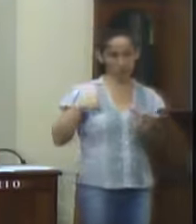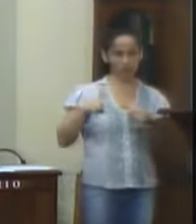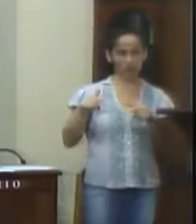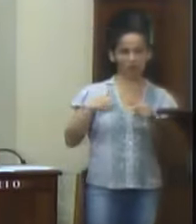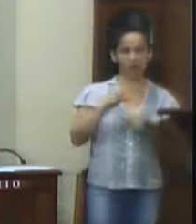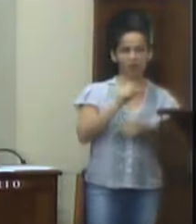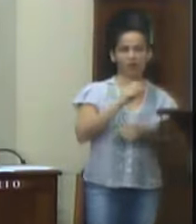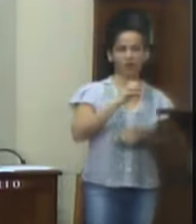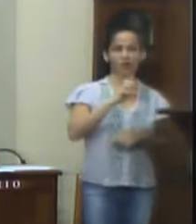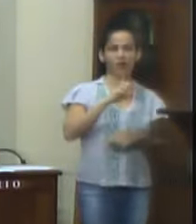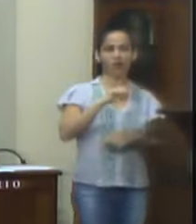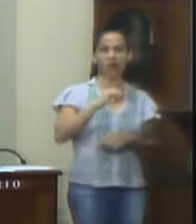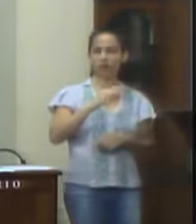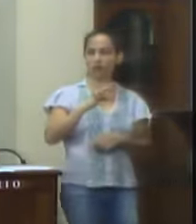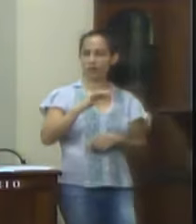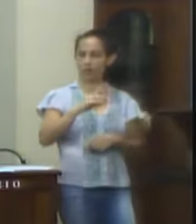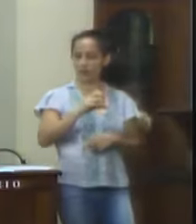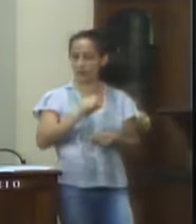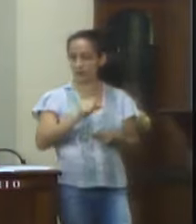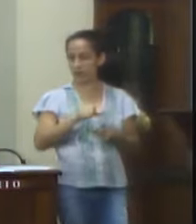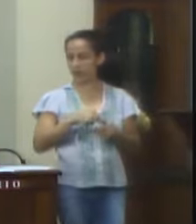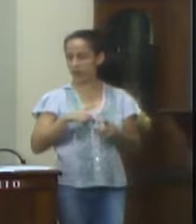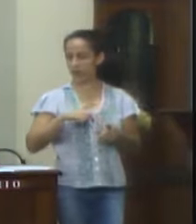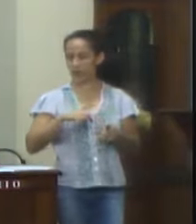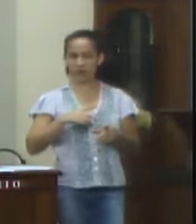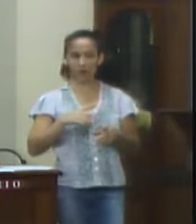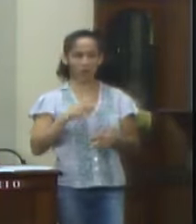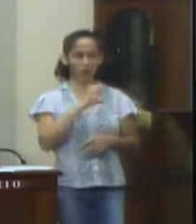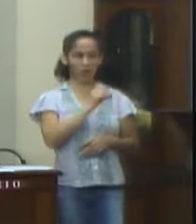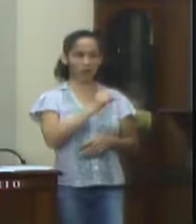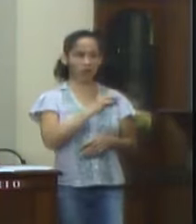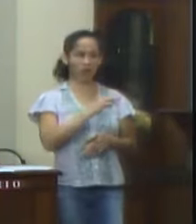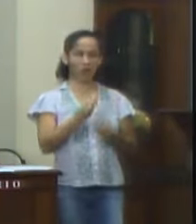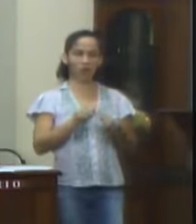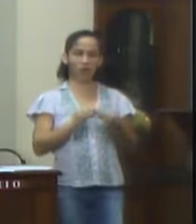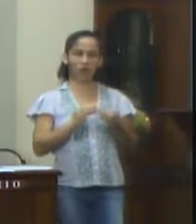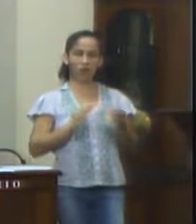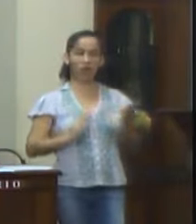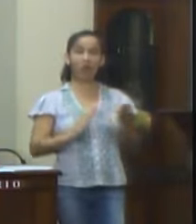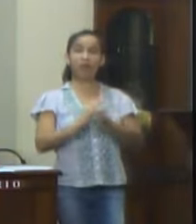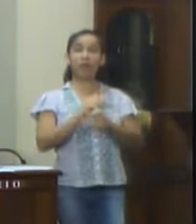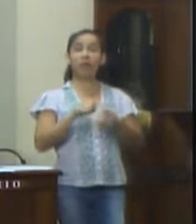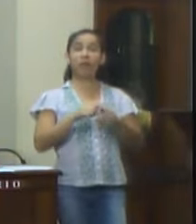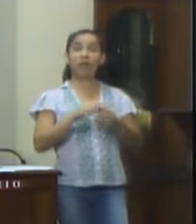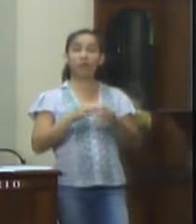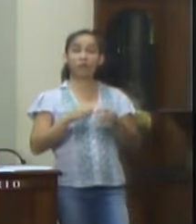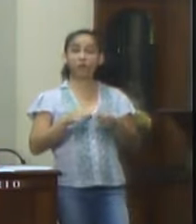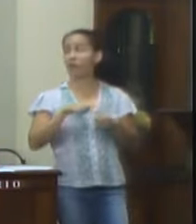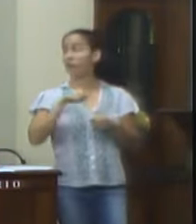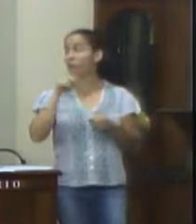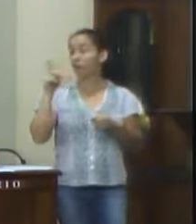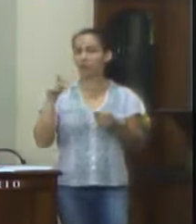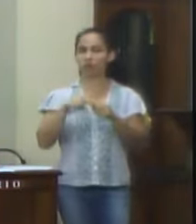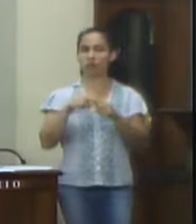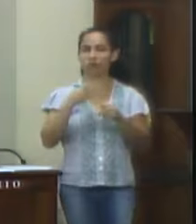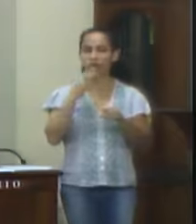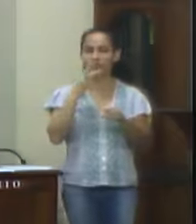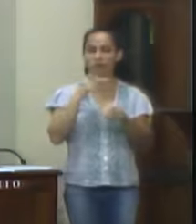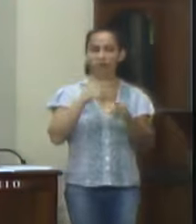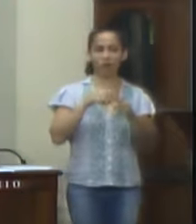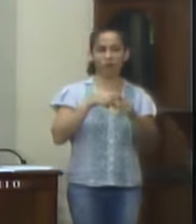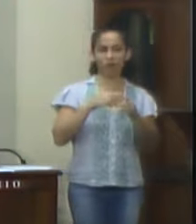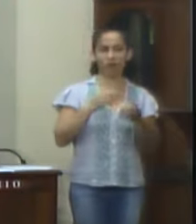seletistas têm status de funcionários concursados, poderiam ter acesso aos mesmos benefícios em suas contas,